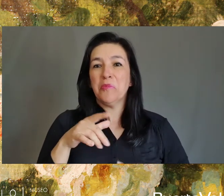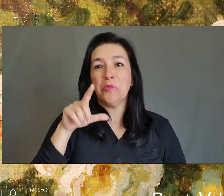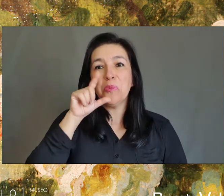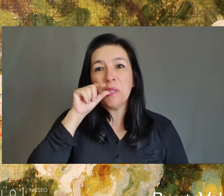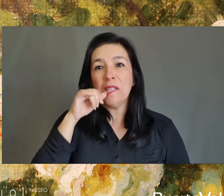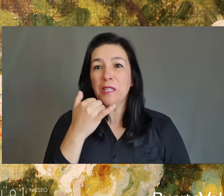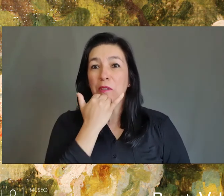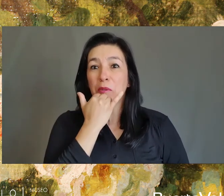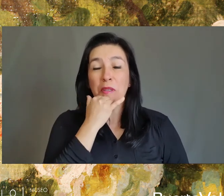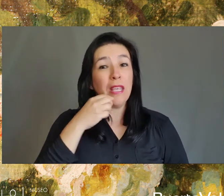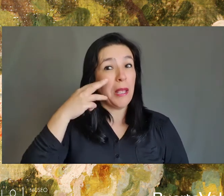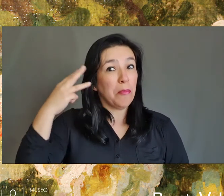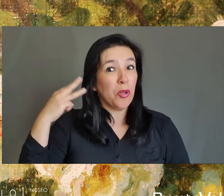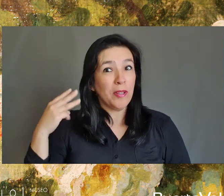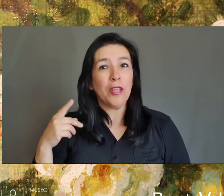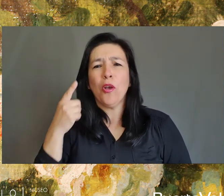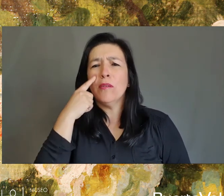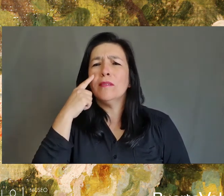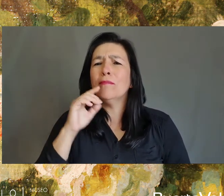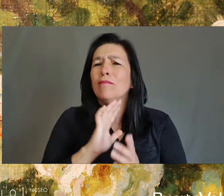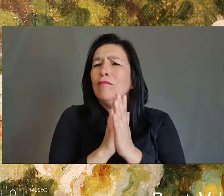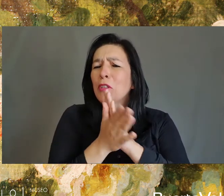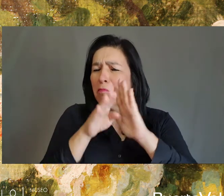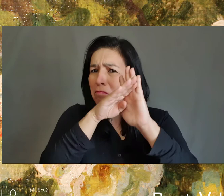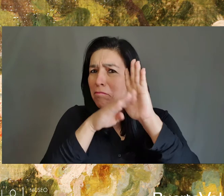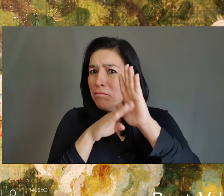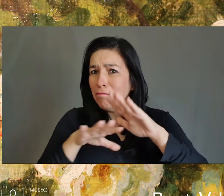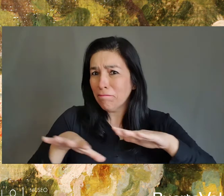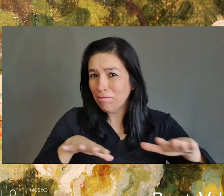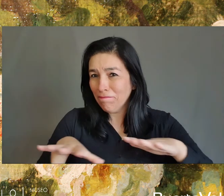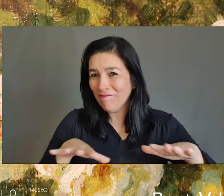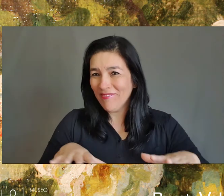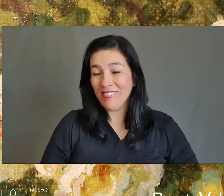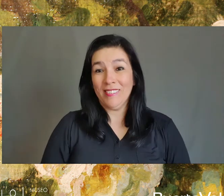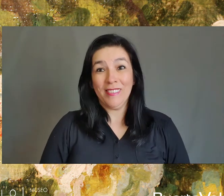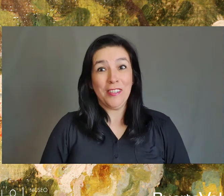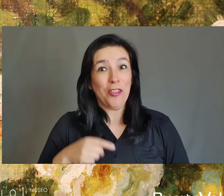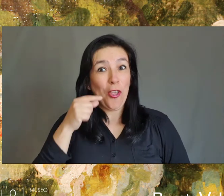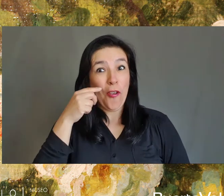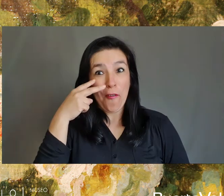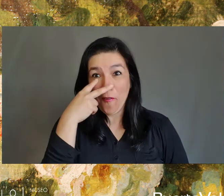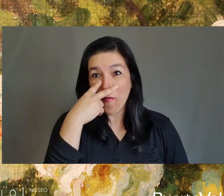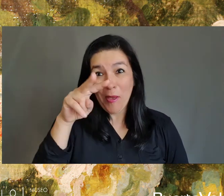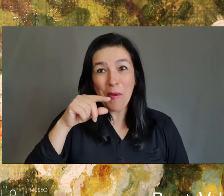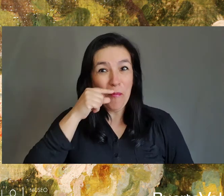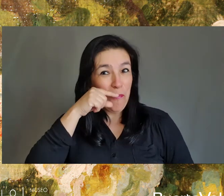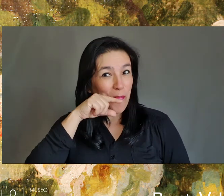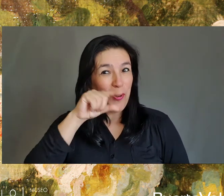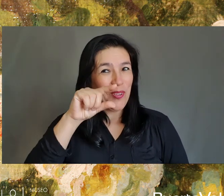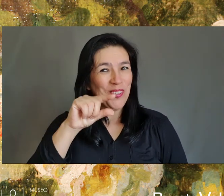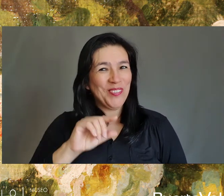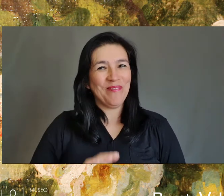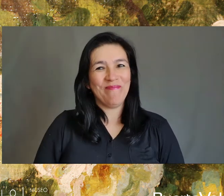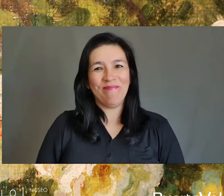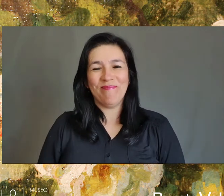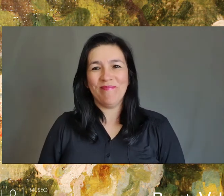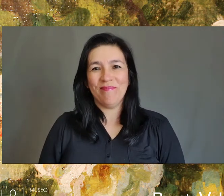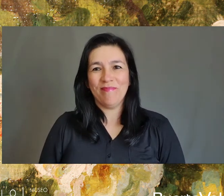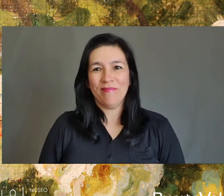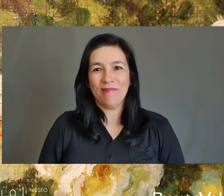Twitter, YouTube y Spotify y conoce nuestra completa agenda de actividades. Nos encontramos en una próxima oportunidad.